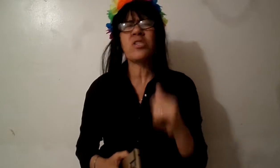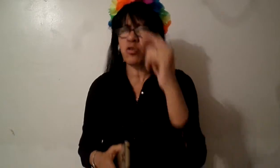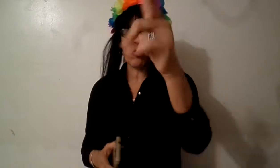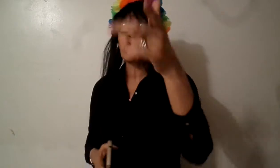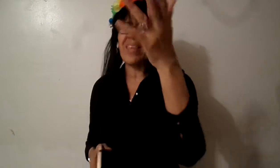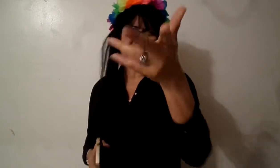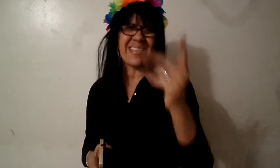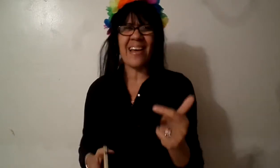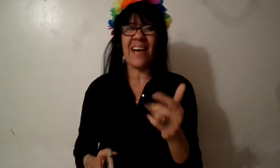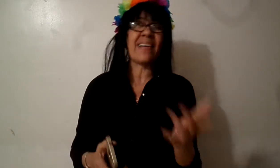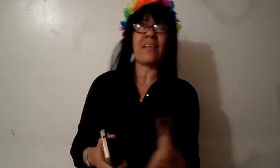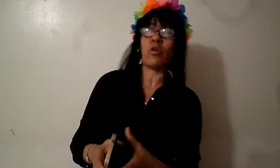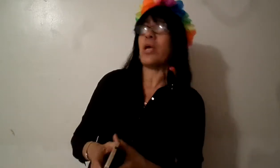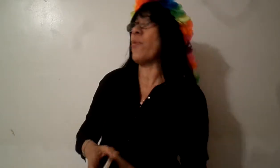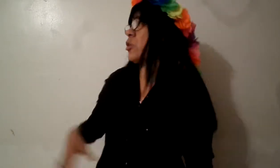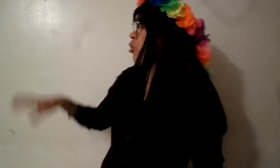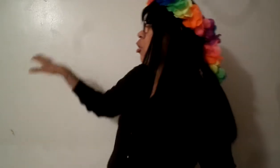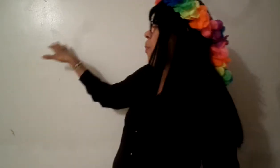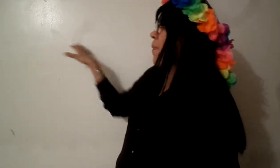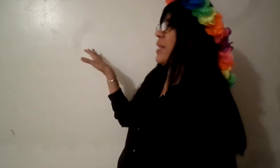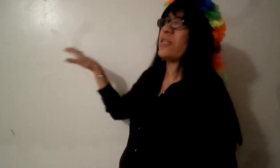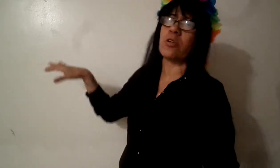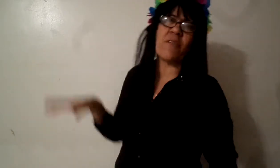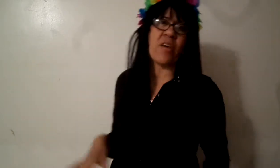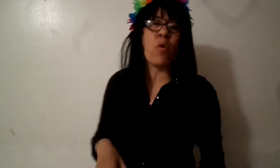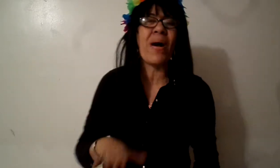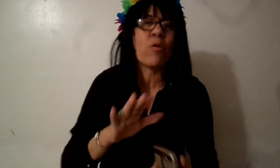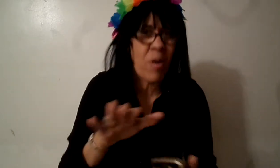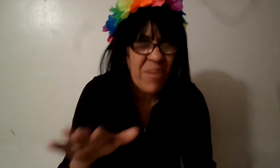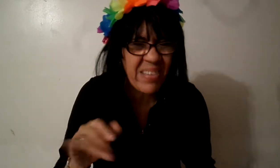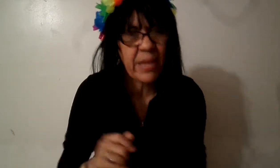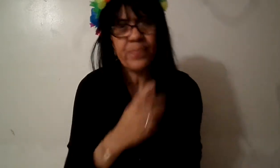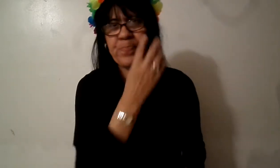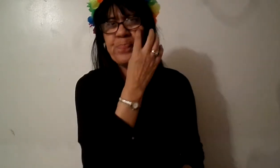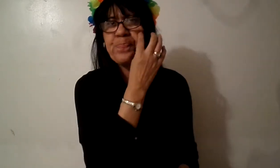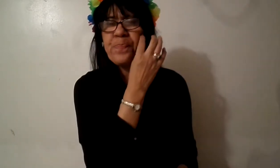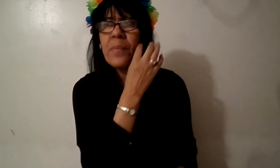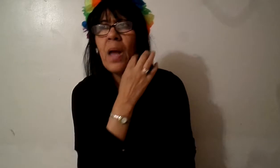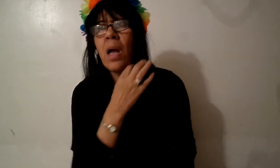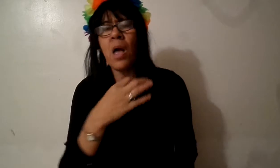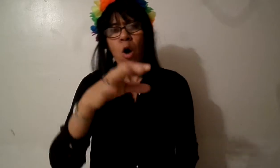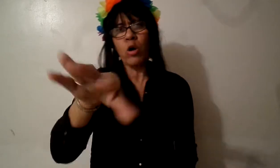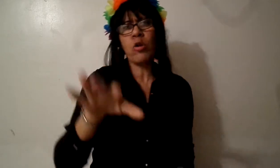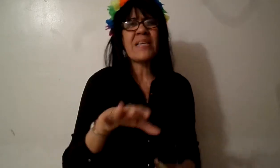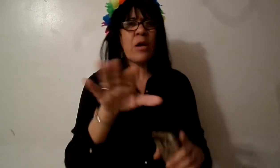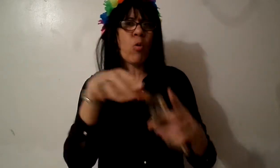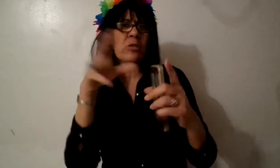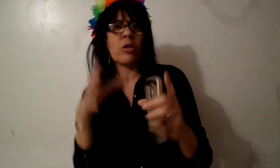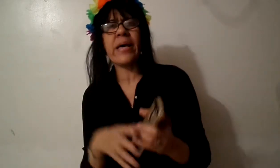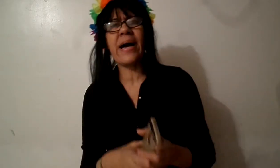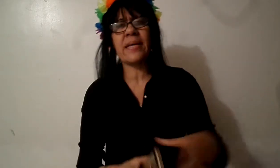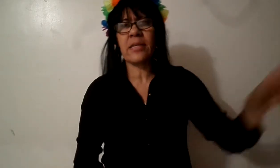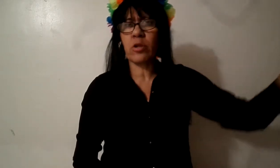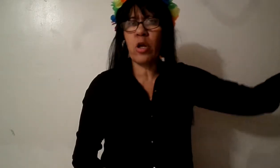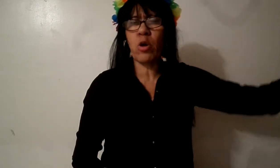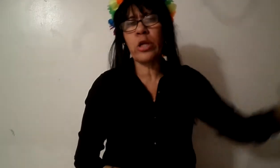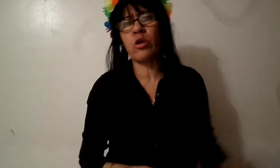solo es ustedes que se la dan que están todo el día poniéndole los papeles dentro de Facebook para que los inviten otros hacen cuentos de hadas dentro de los